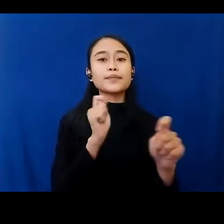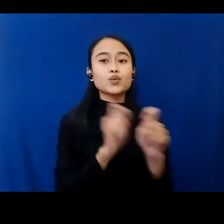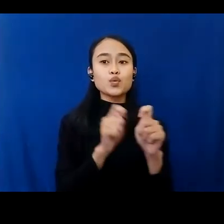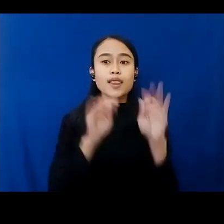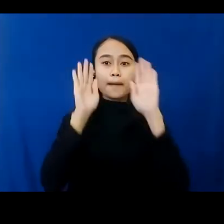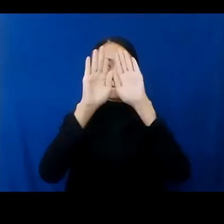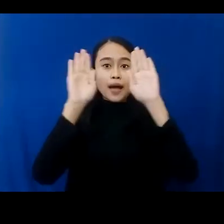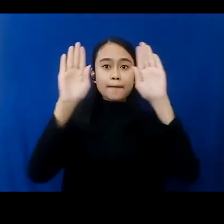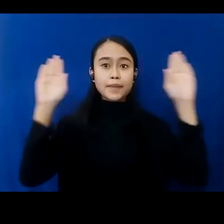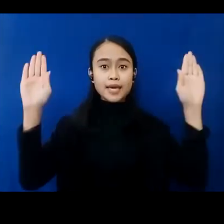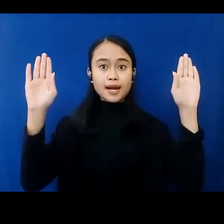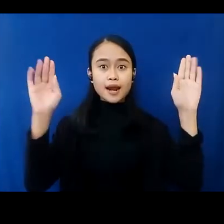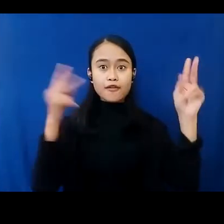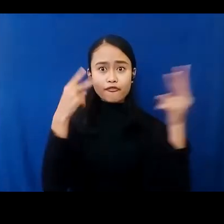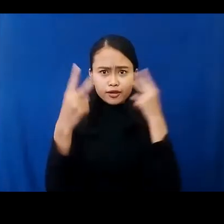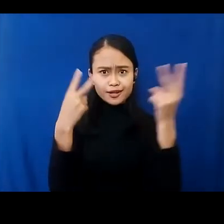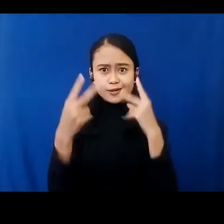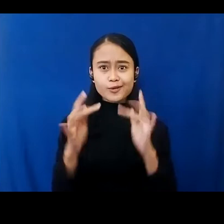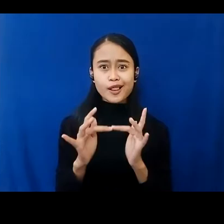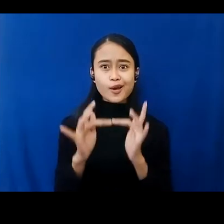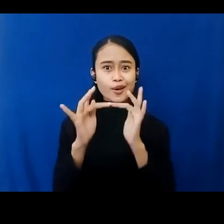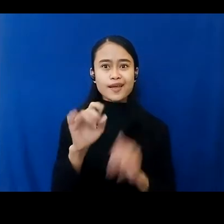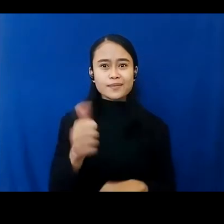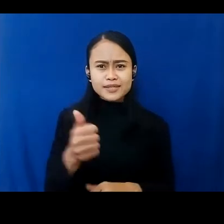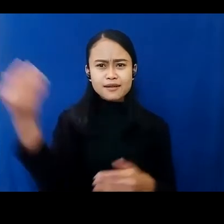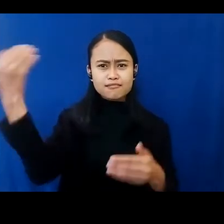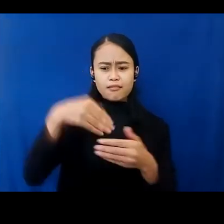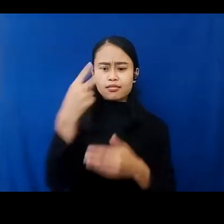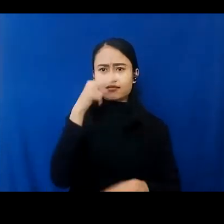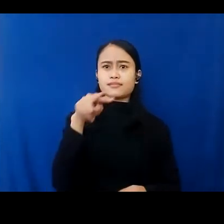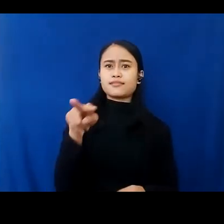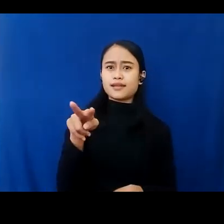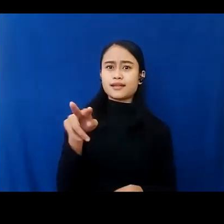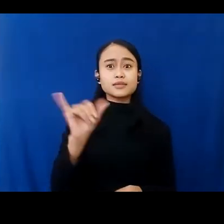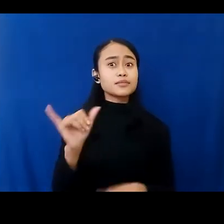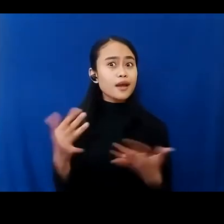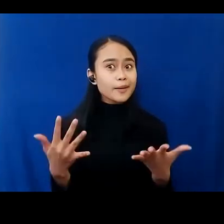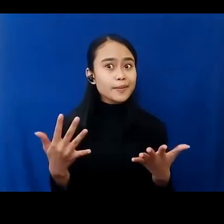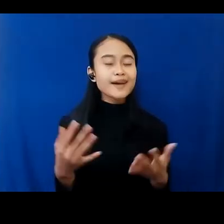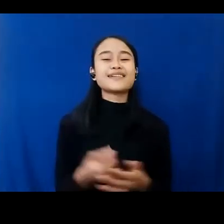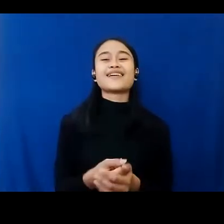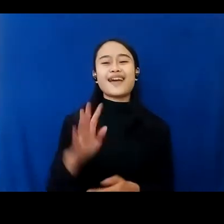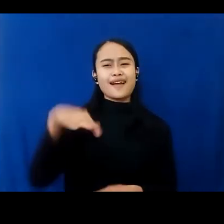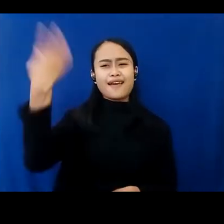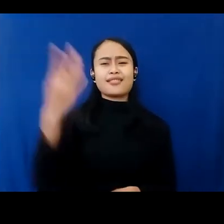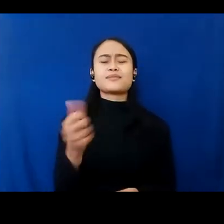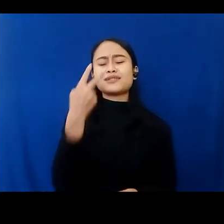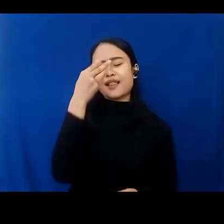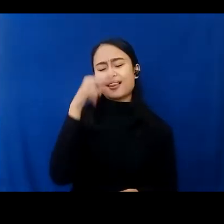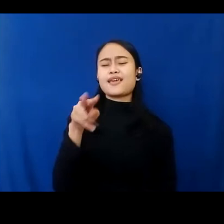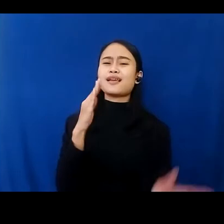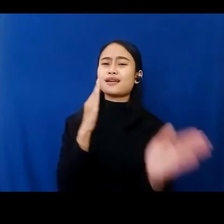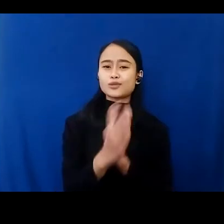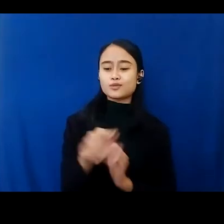virtual yang dapat Anda kunjungi. Seperti apa? Nah, buat yang penasaran nanti bisa lihat langsung diklik di menu.